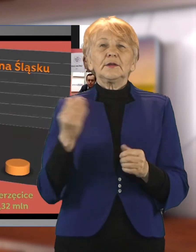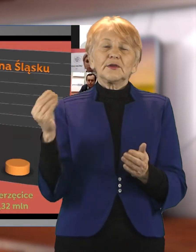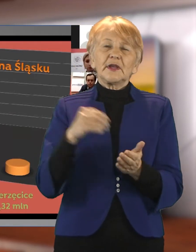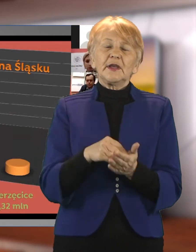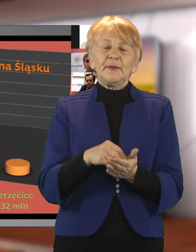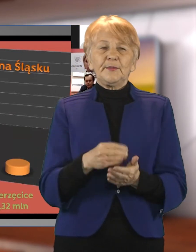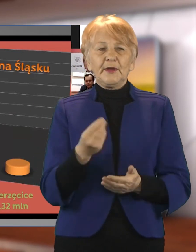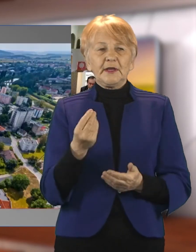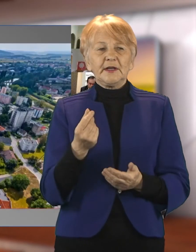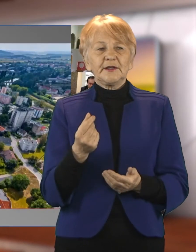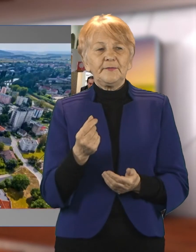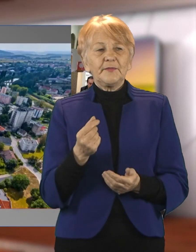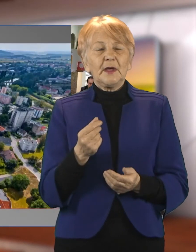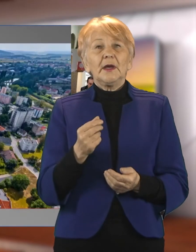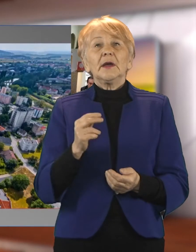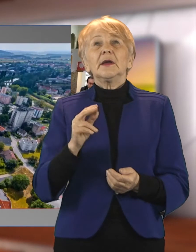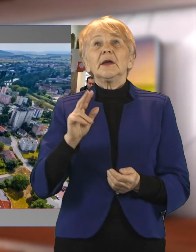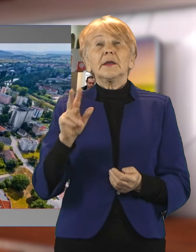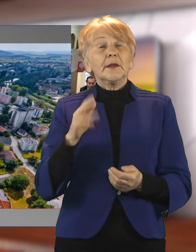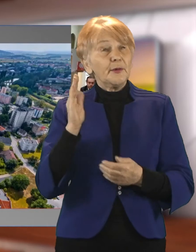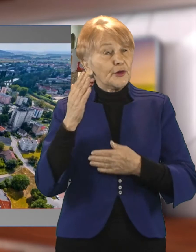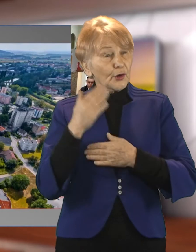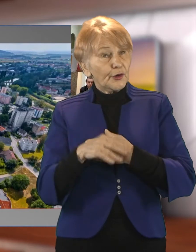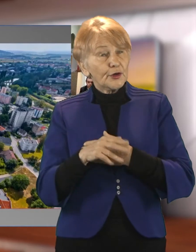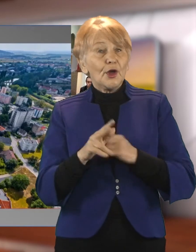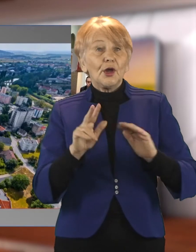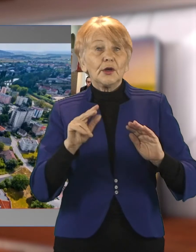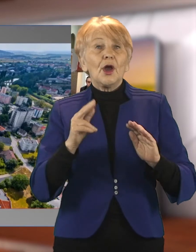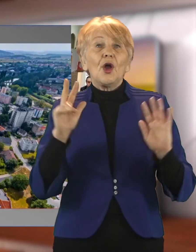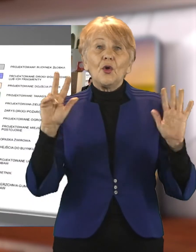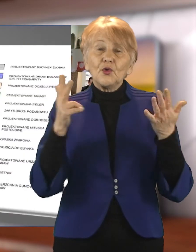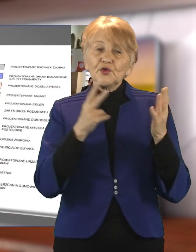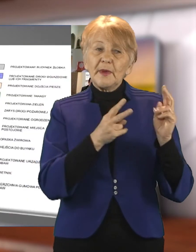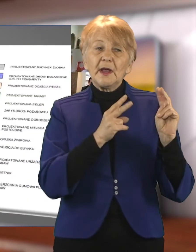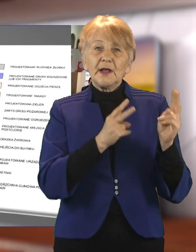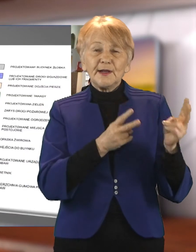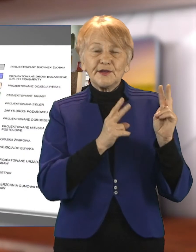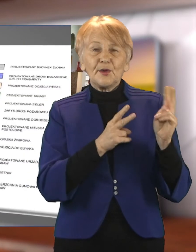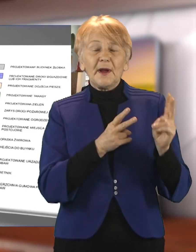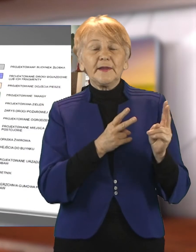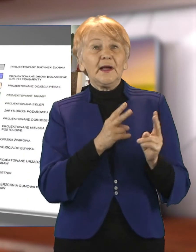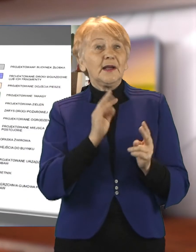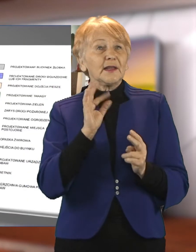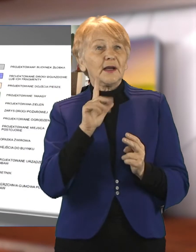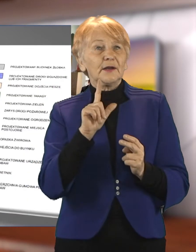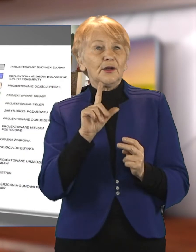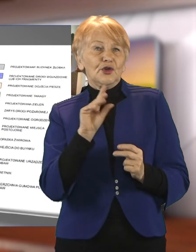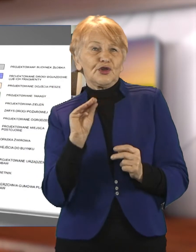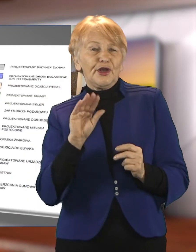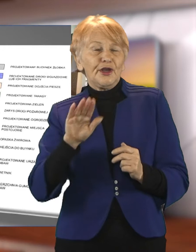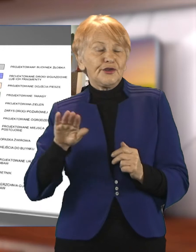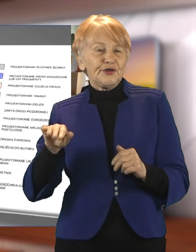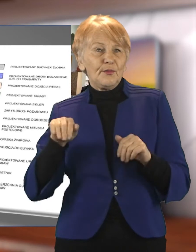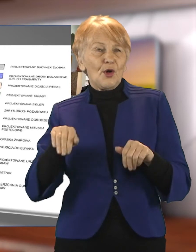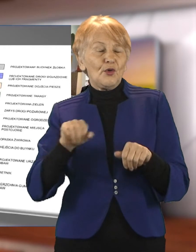na budowę nowego żłobka. Termin zakończenia prac mija 8 listopada, a to oznacza, że dzieci z nowej inwestycji skorzystają jeszcze w tym roku.